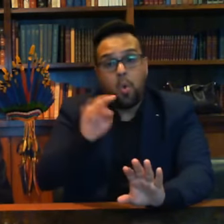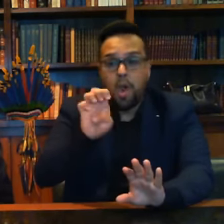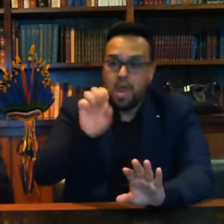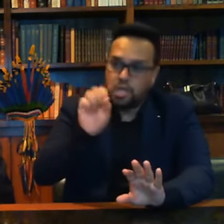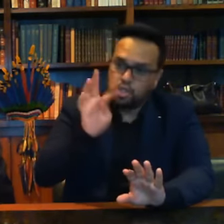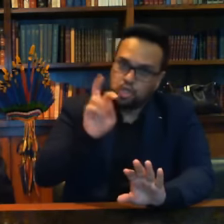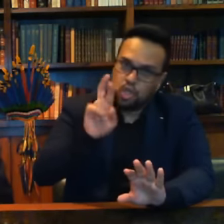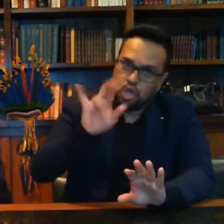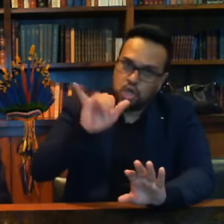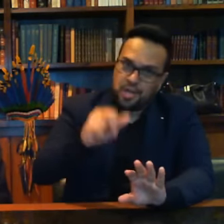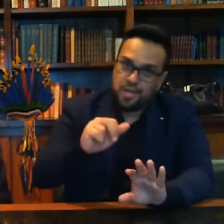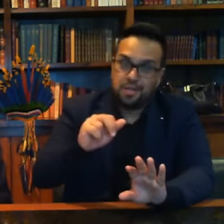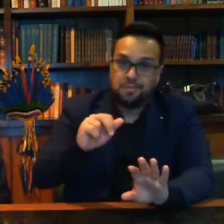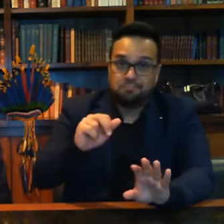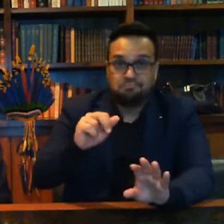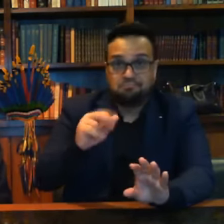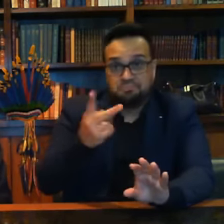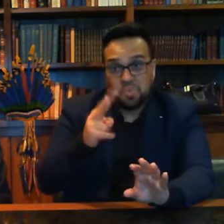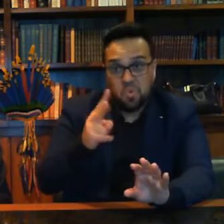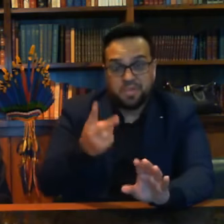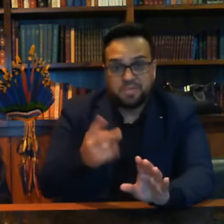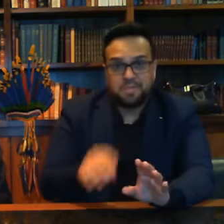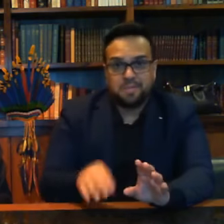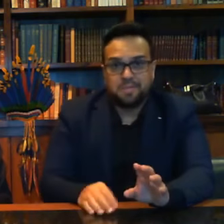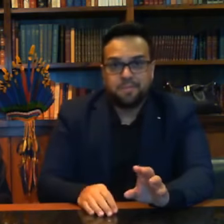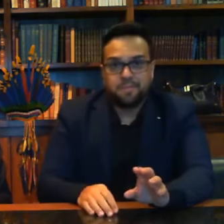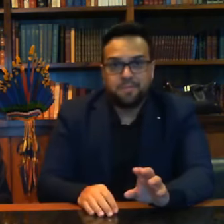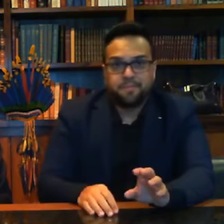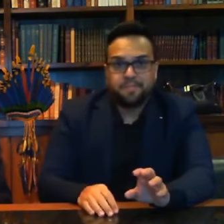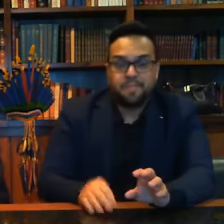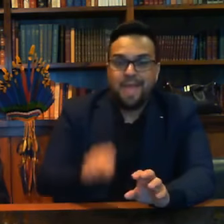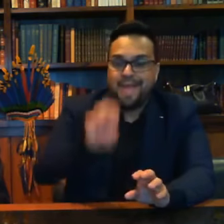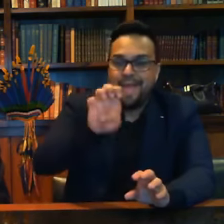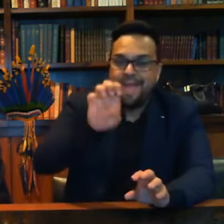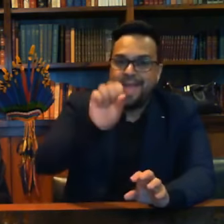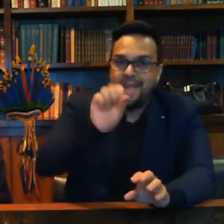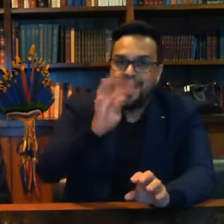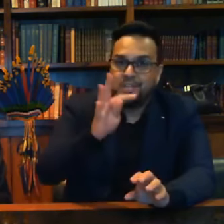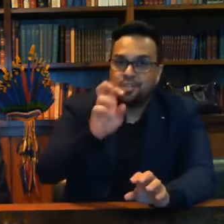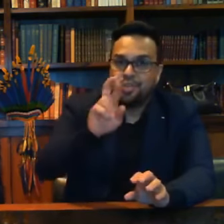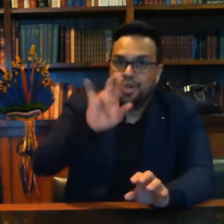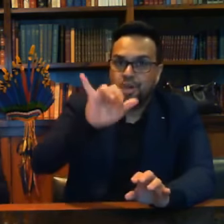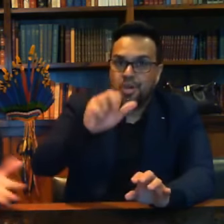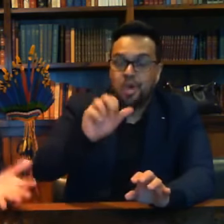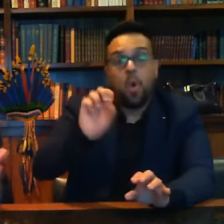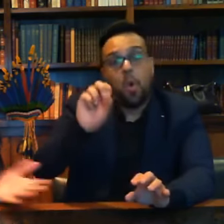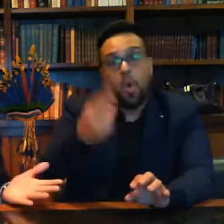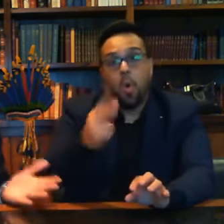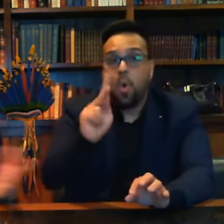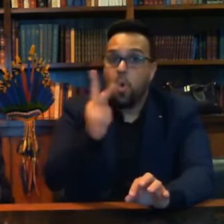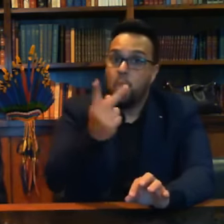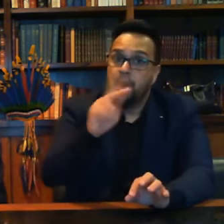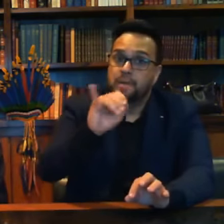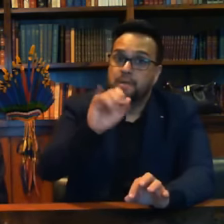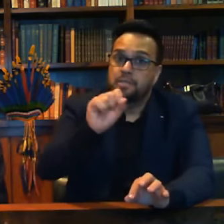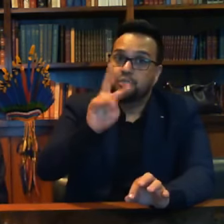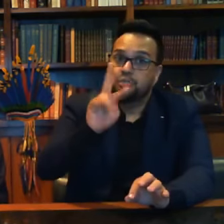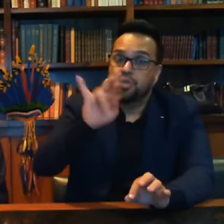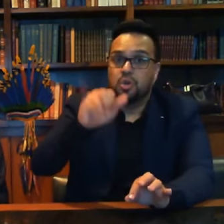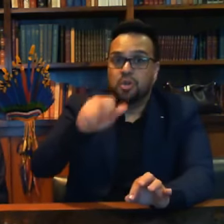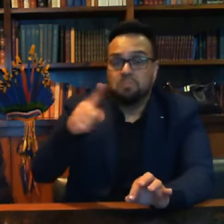gente, história, sem um H, com E, história, ou história, você não sabe?